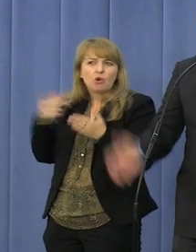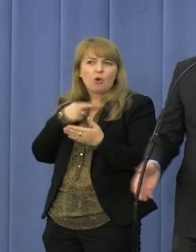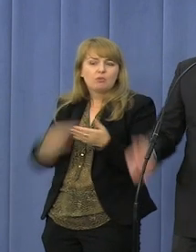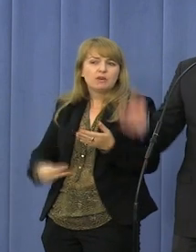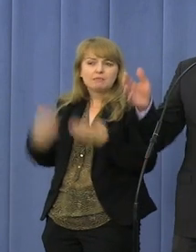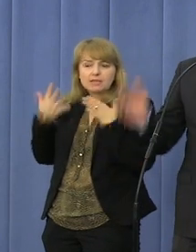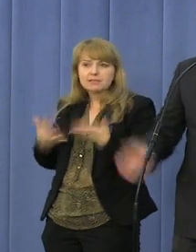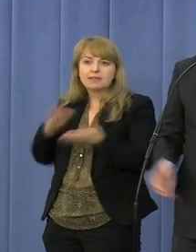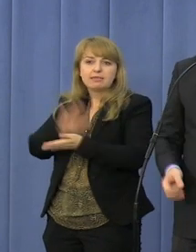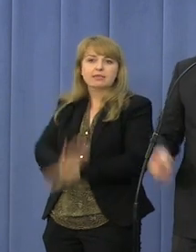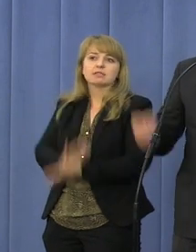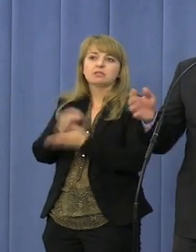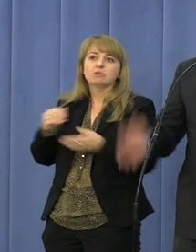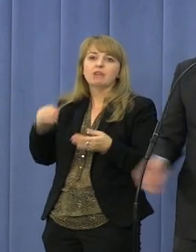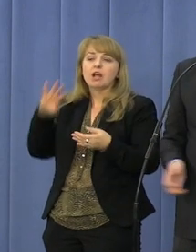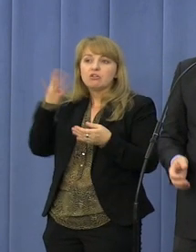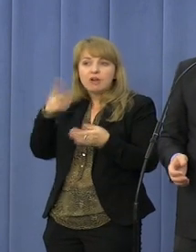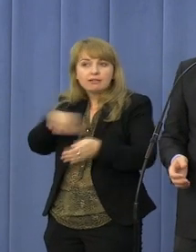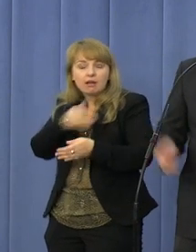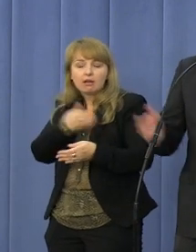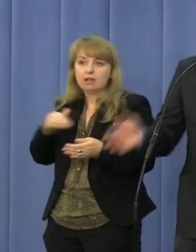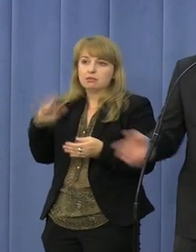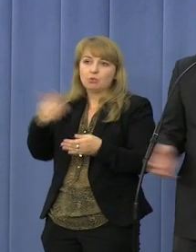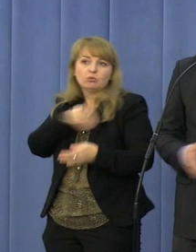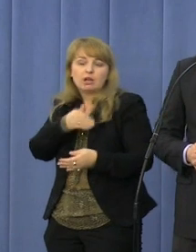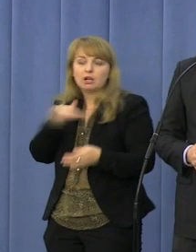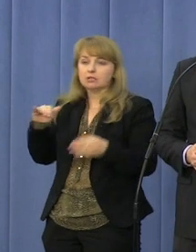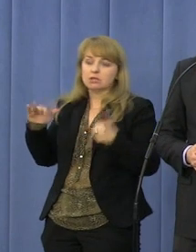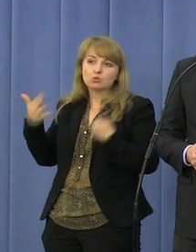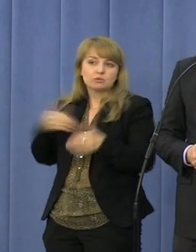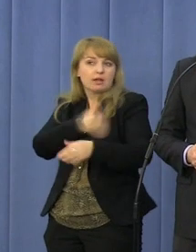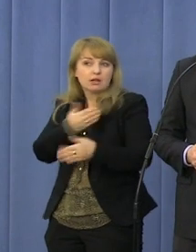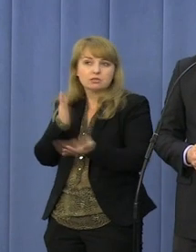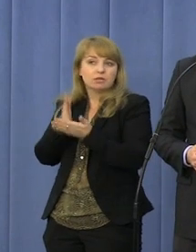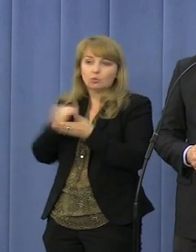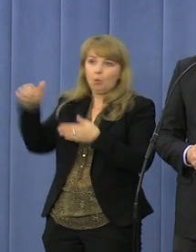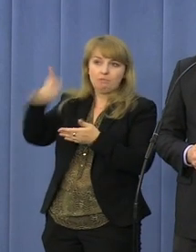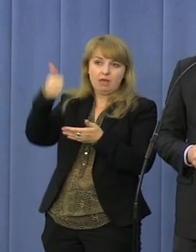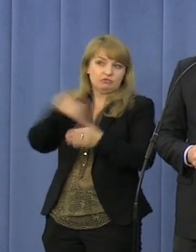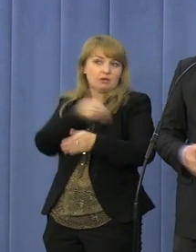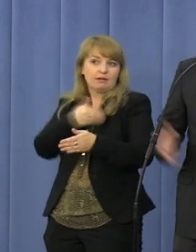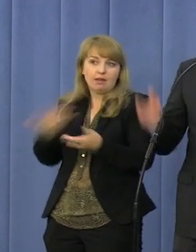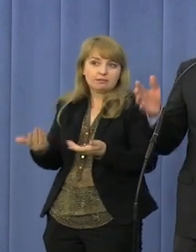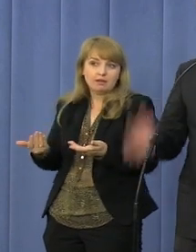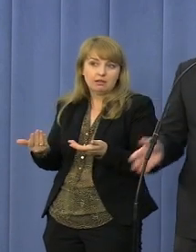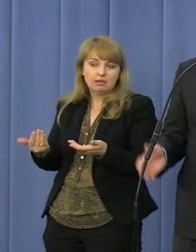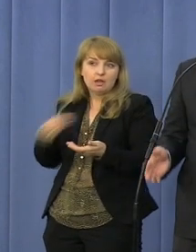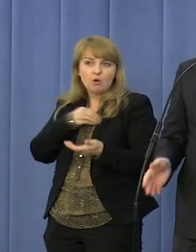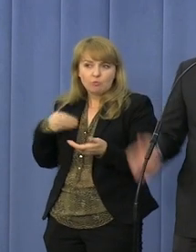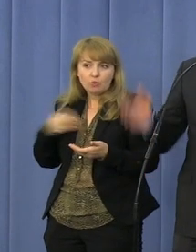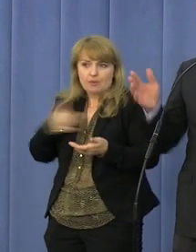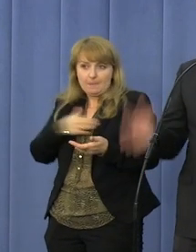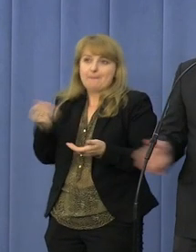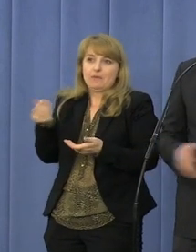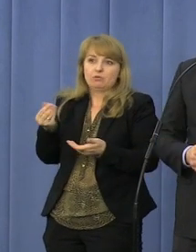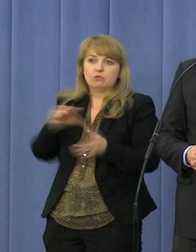czwartoklasistów, piątoklasistów, szóstoklasistów? Dlaczego podręcznik mają dostać dzieci tylko z najmłodszych klas? Polskę stać na